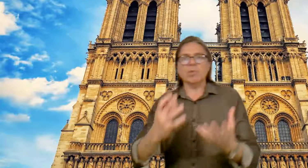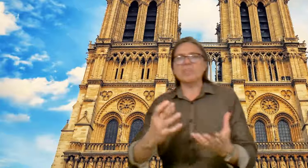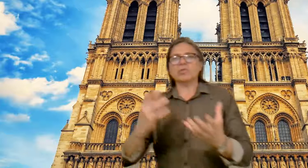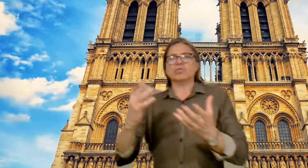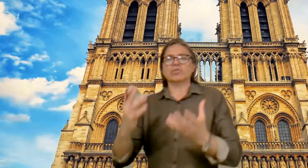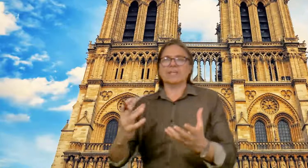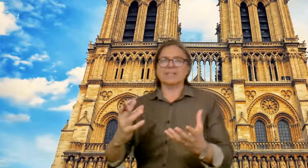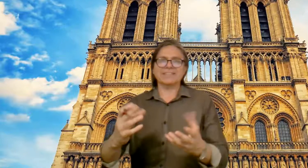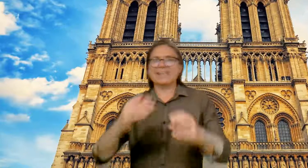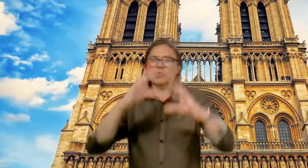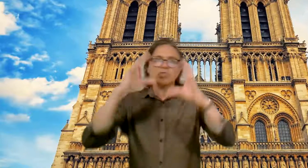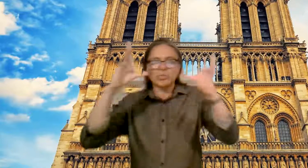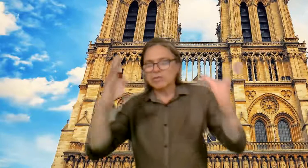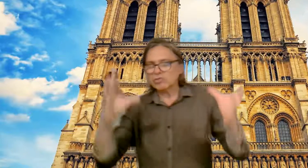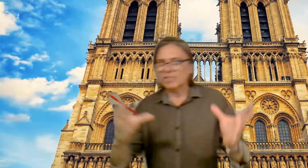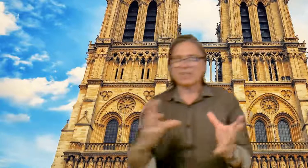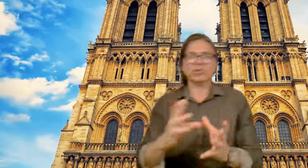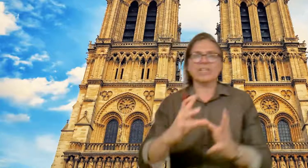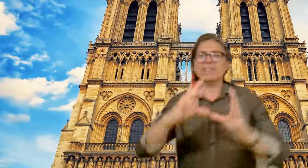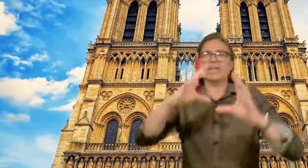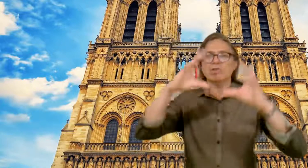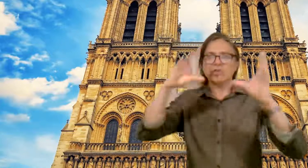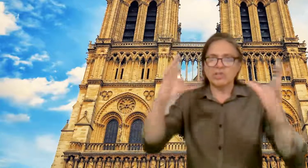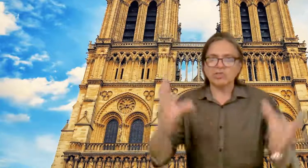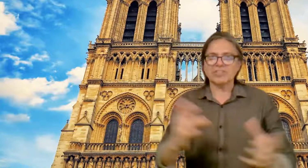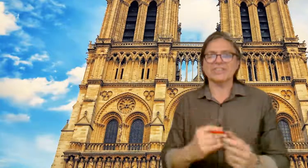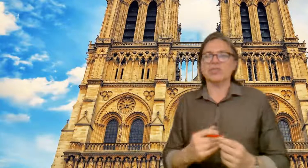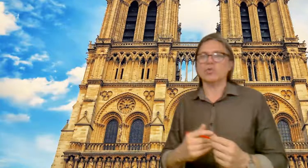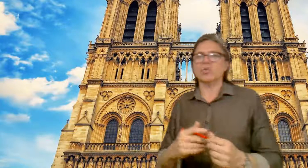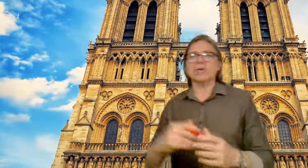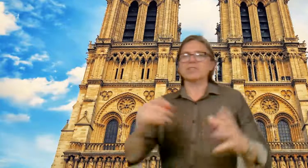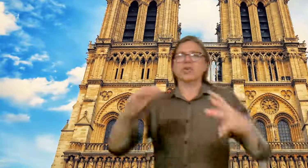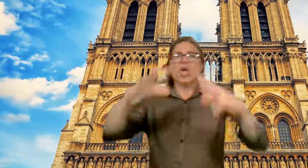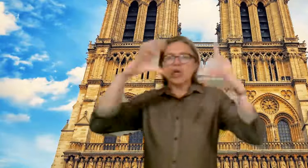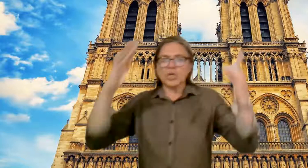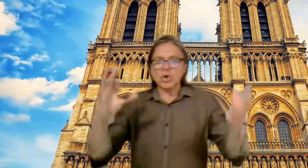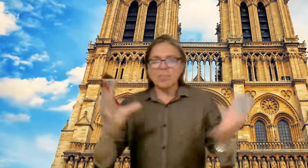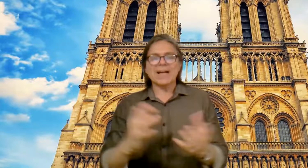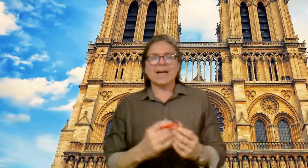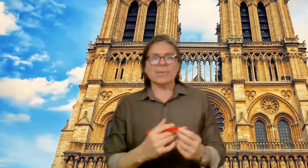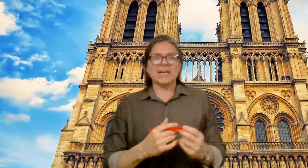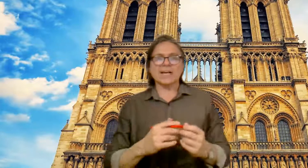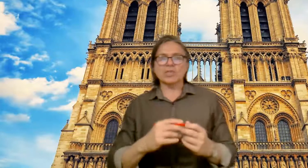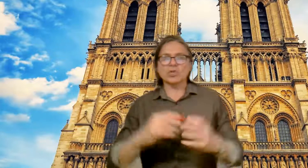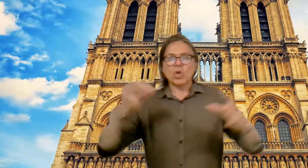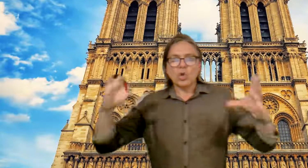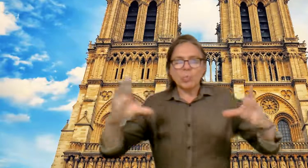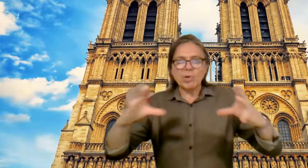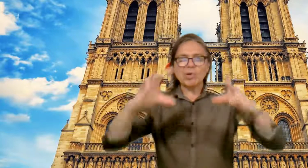momentos sociales. Estamos en una sociedad teocéntrica donde Dios es el centro del universo, Roma había caído, los pueblos